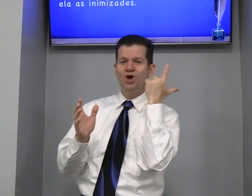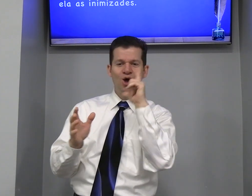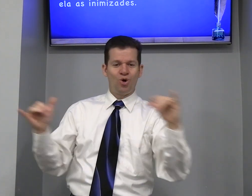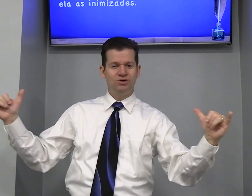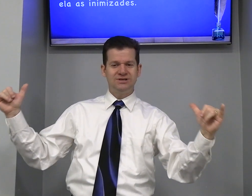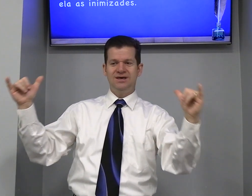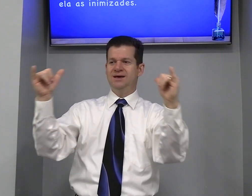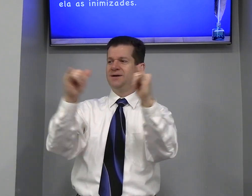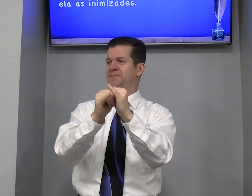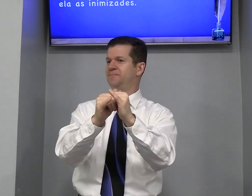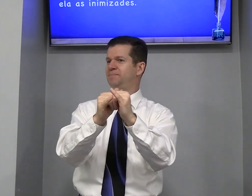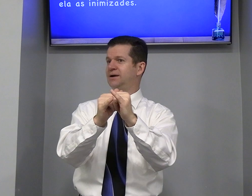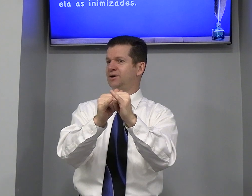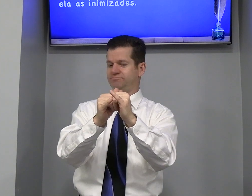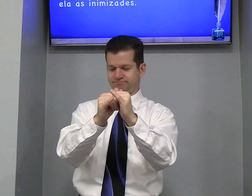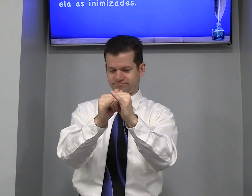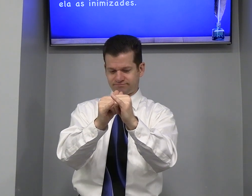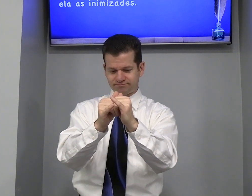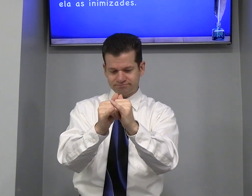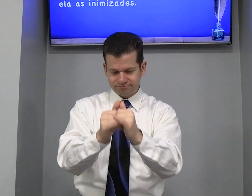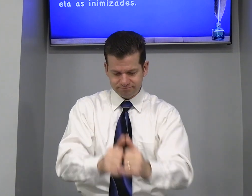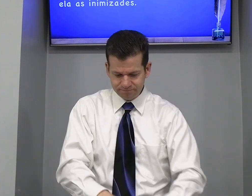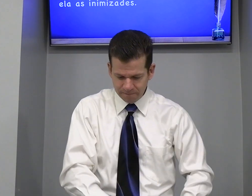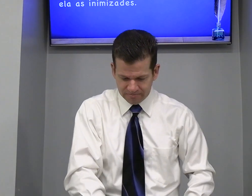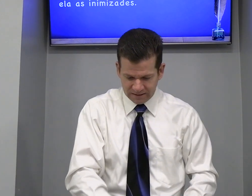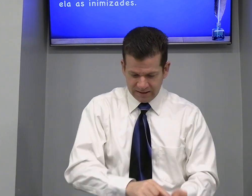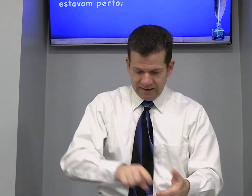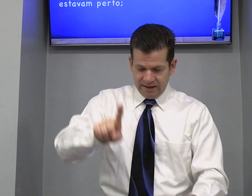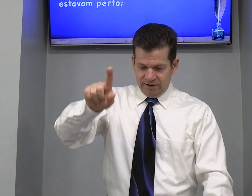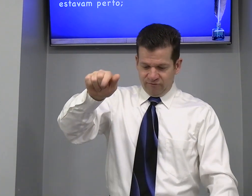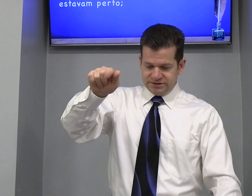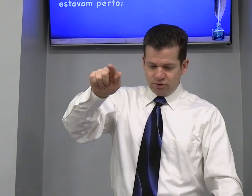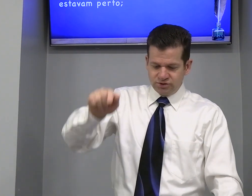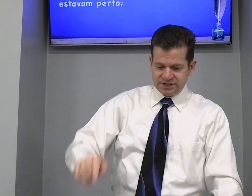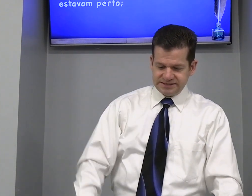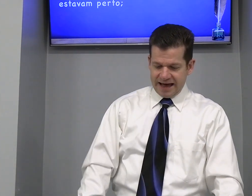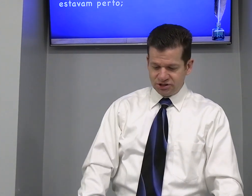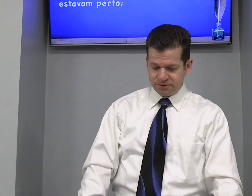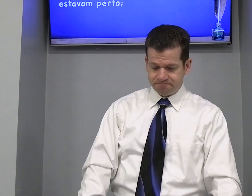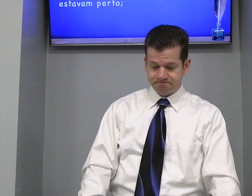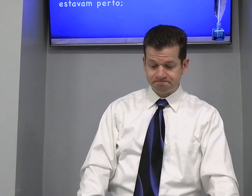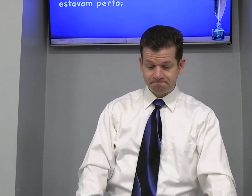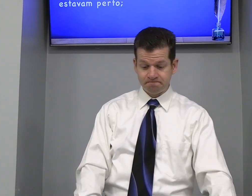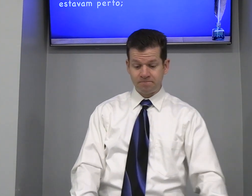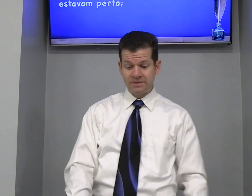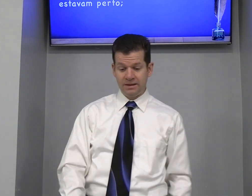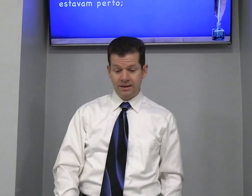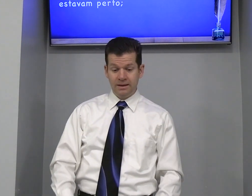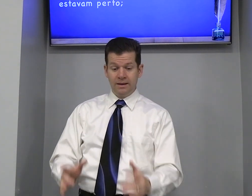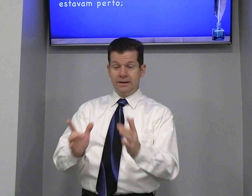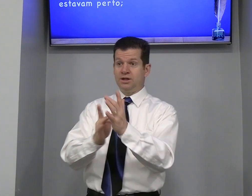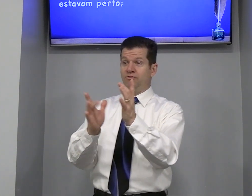Conseguir Perdão Versículo 17 Então